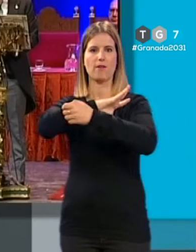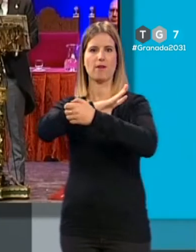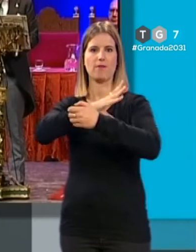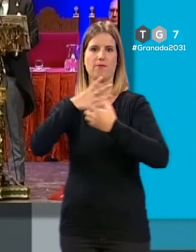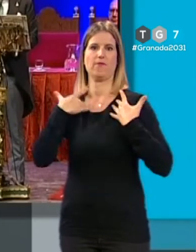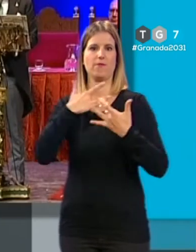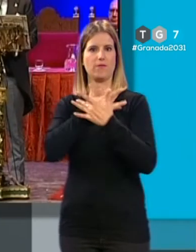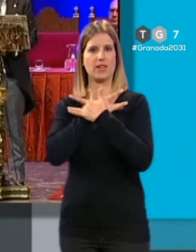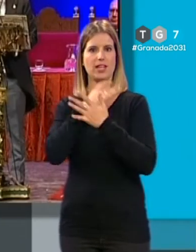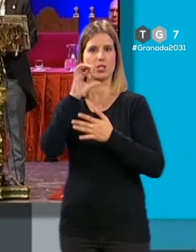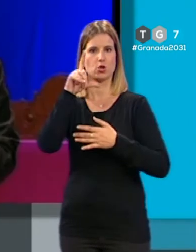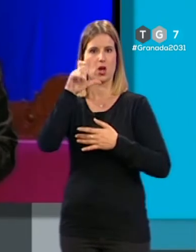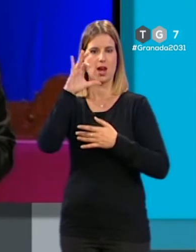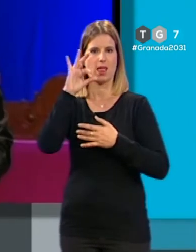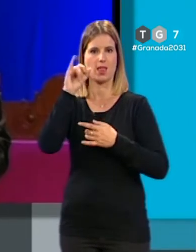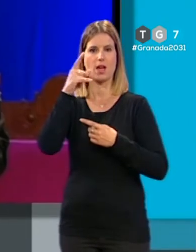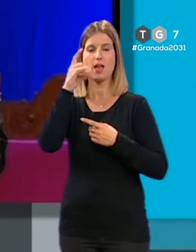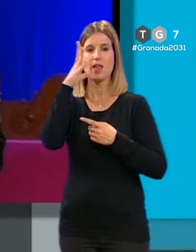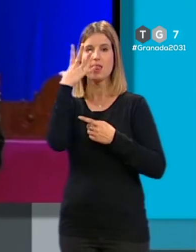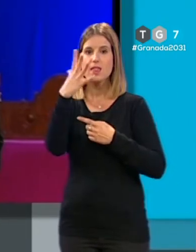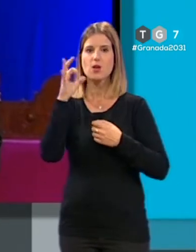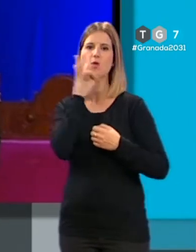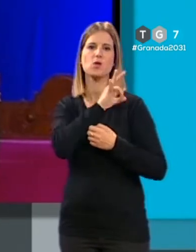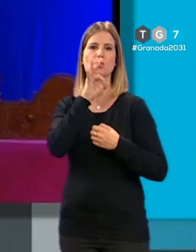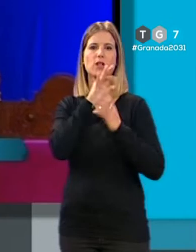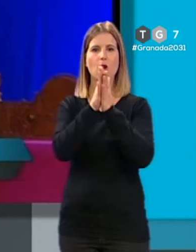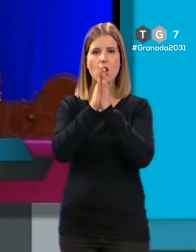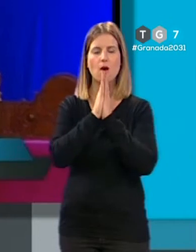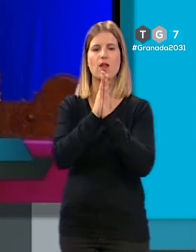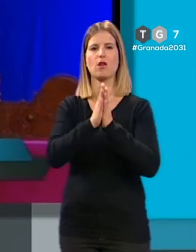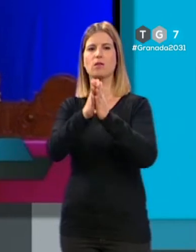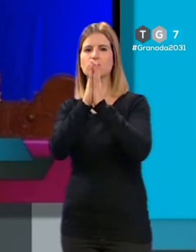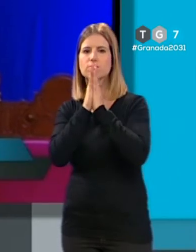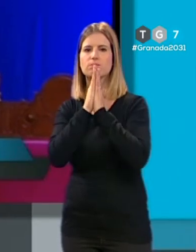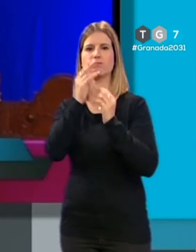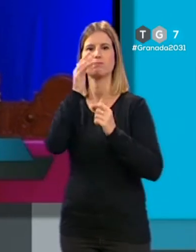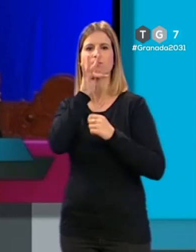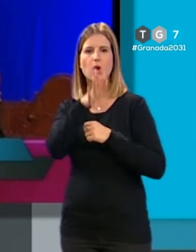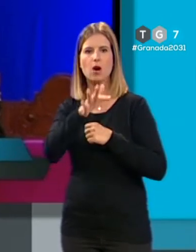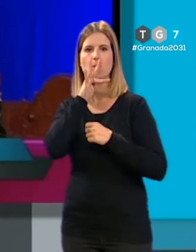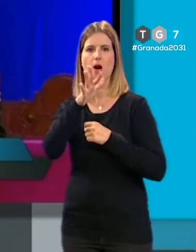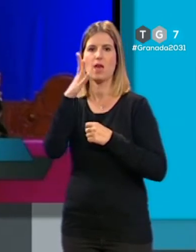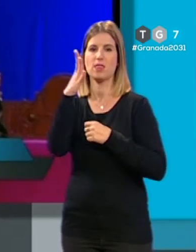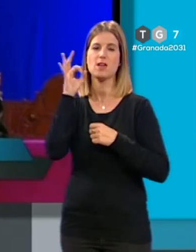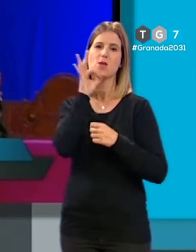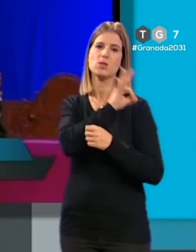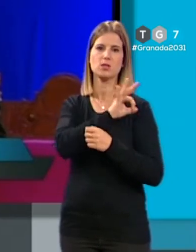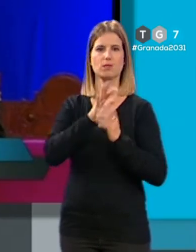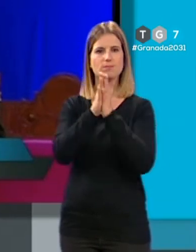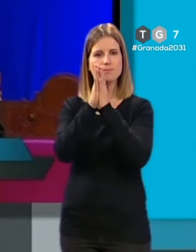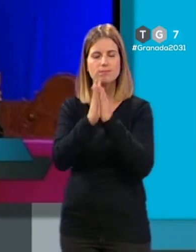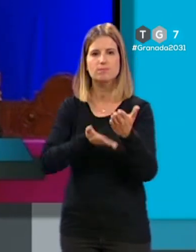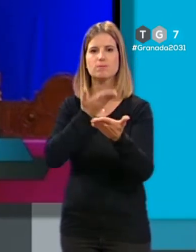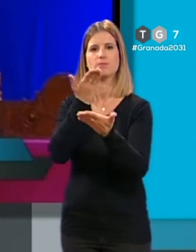Cinco siglos de oraciones, de ruegos y de promesas, cinco siglos suplicando tu